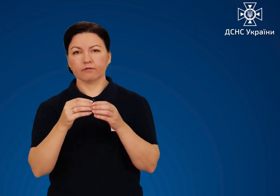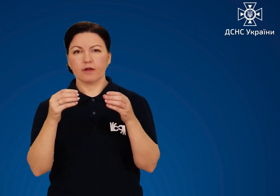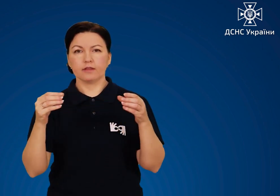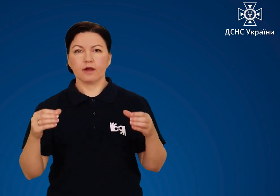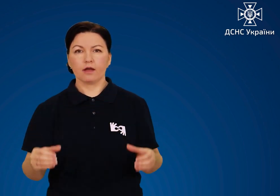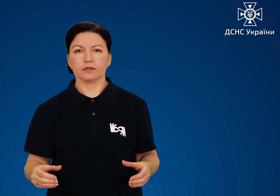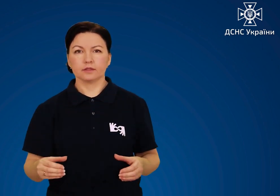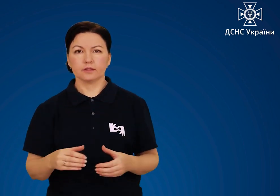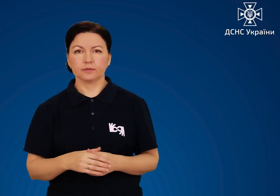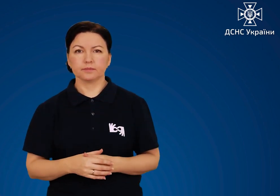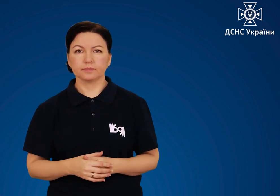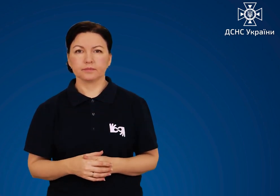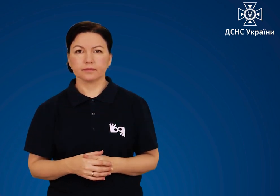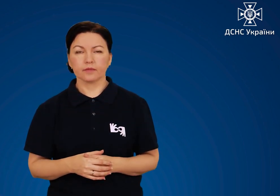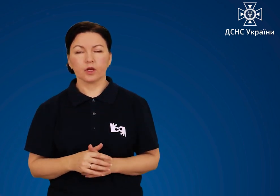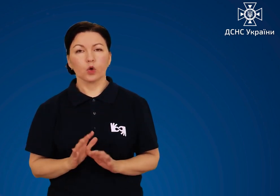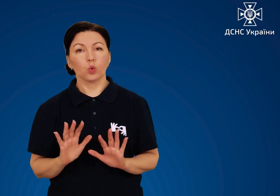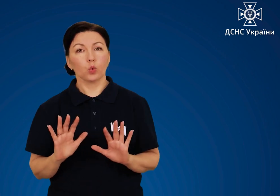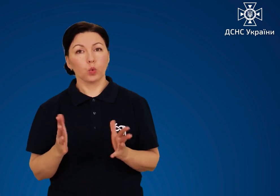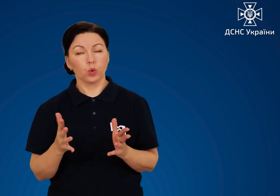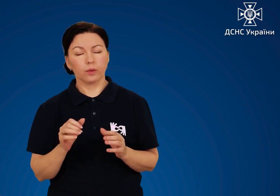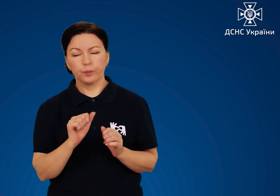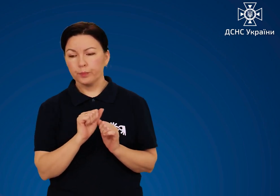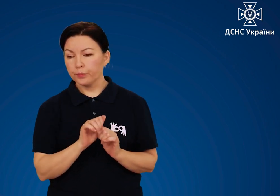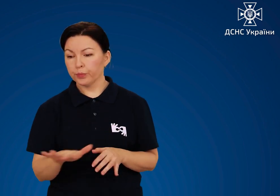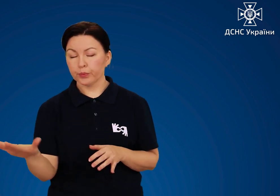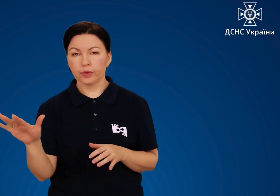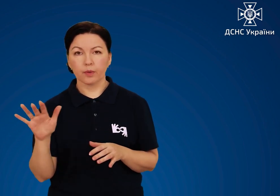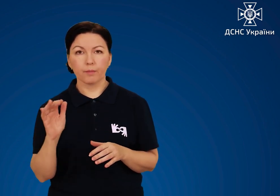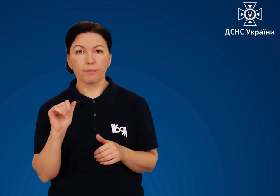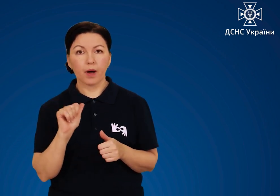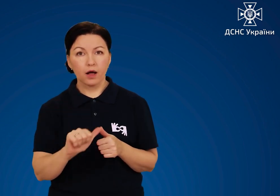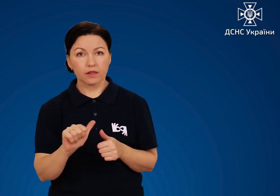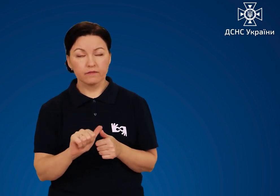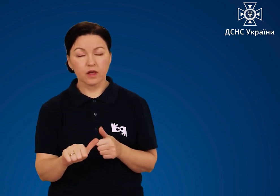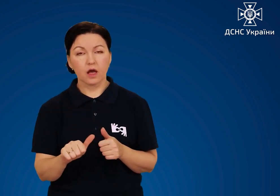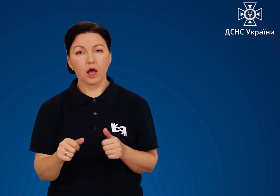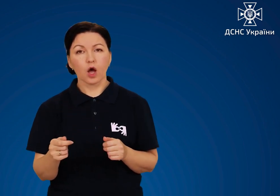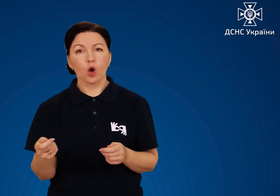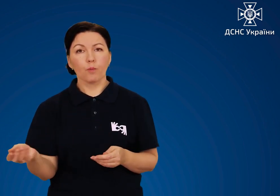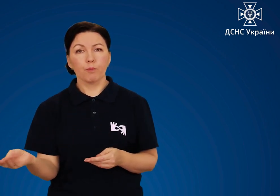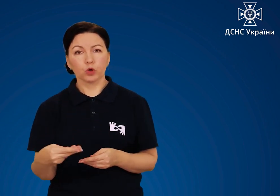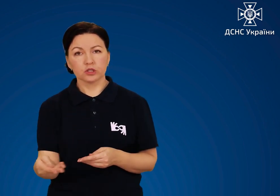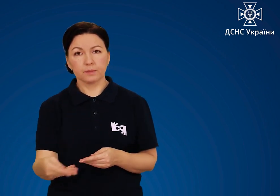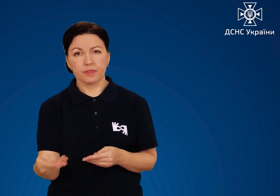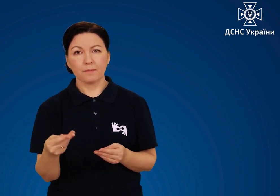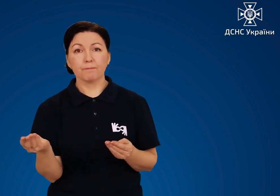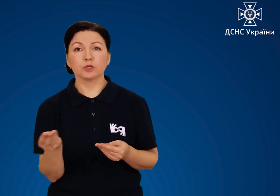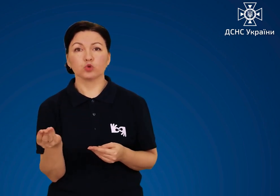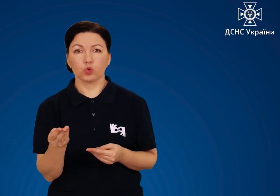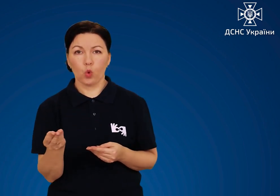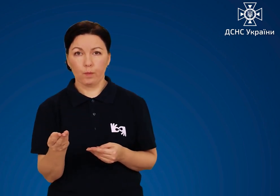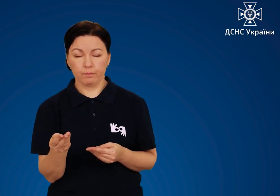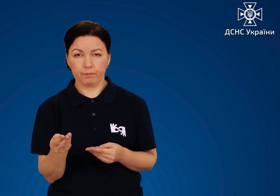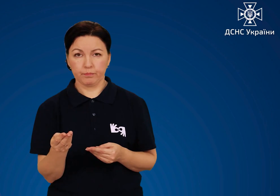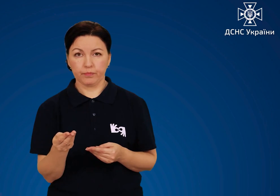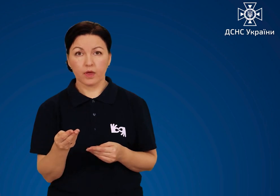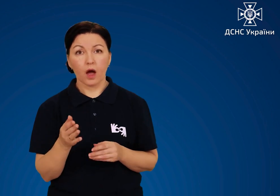щільно закривайте каністри. У випадку проливу палива посипте місце проливу